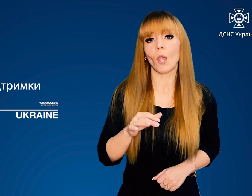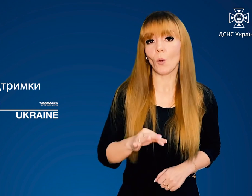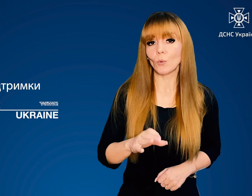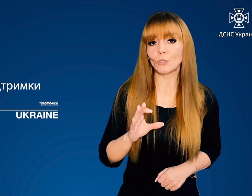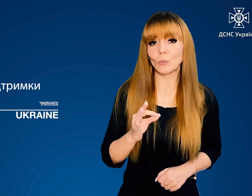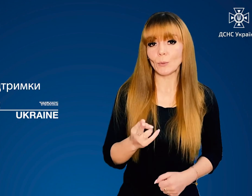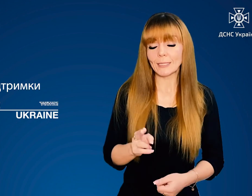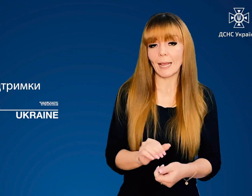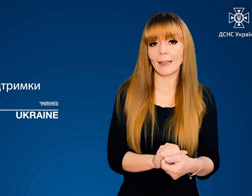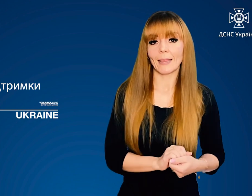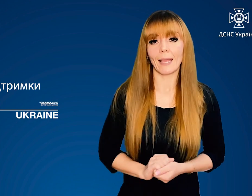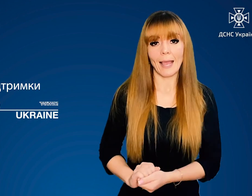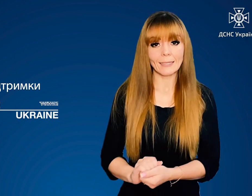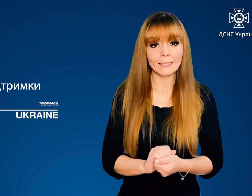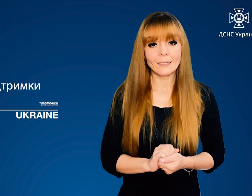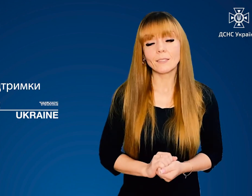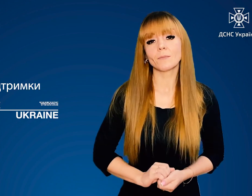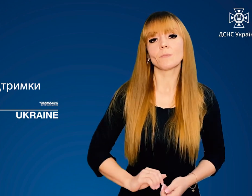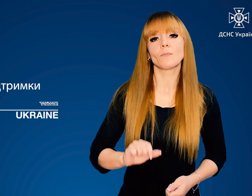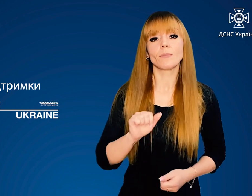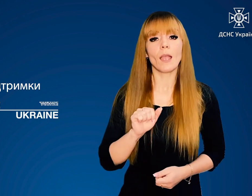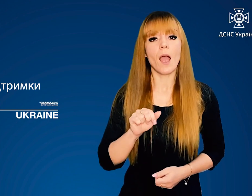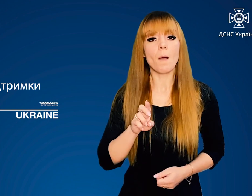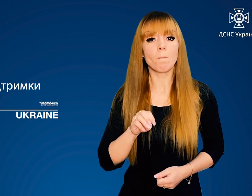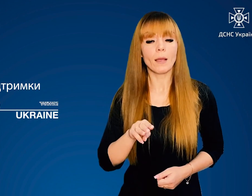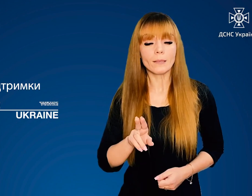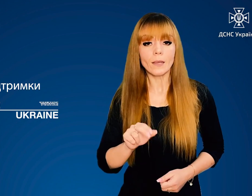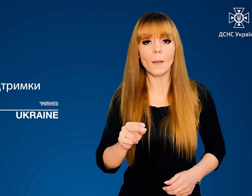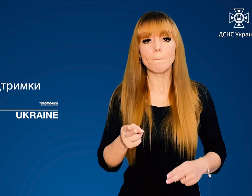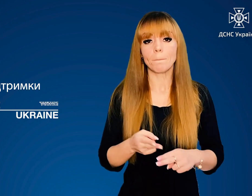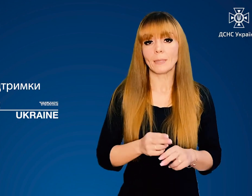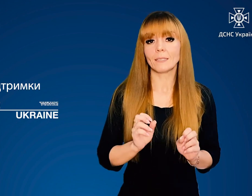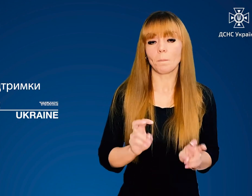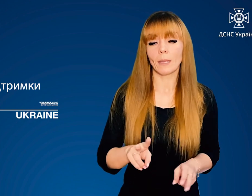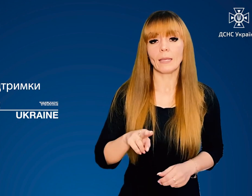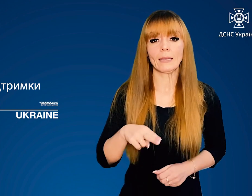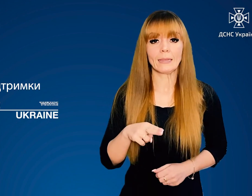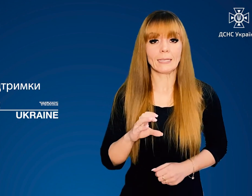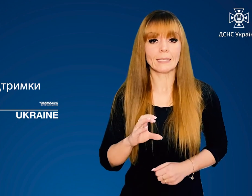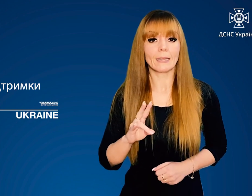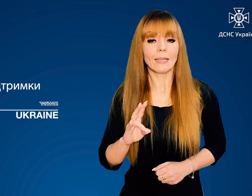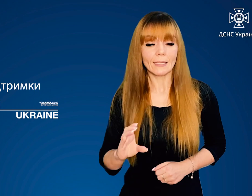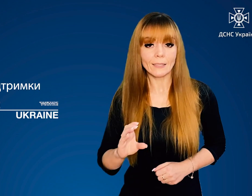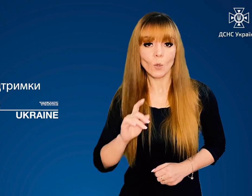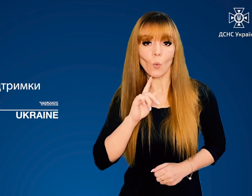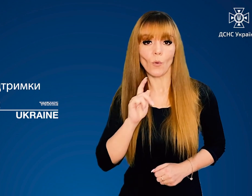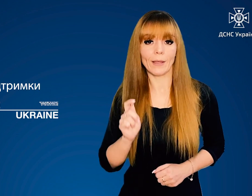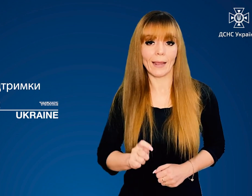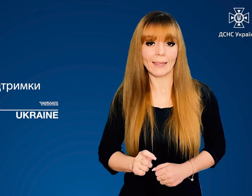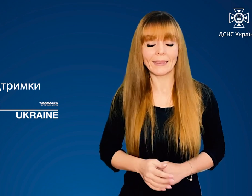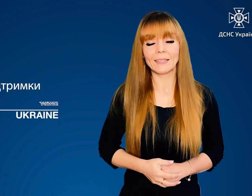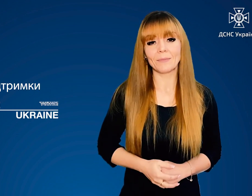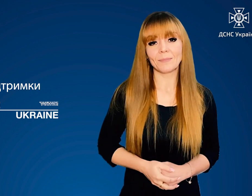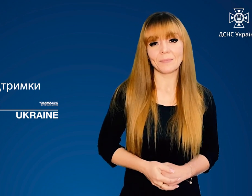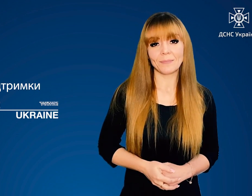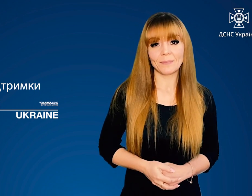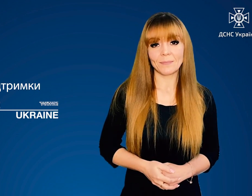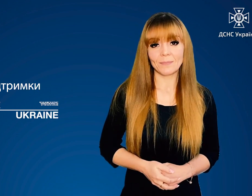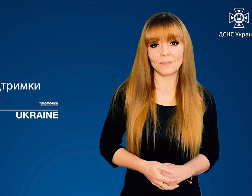організації «Громадський рух «Соціальна єдність», «Абетка безпеки», «ДСНС України». за перегляд!